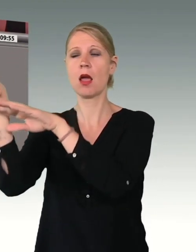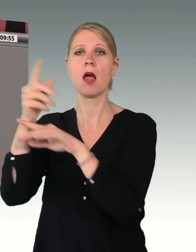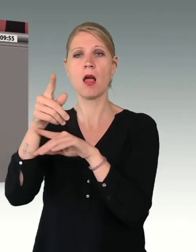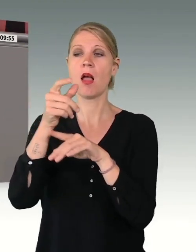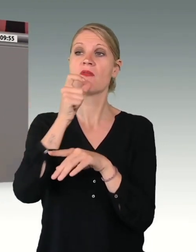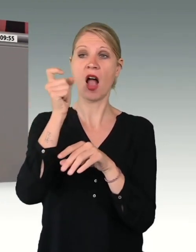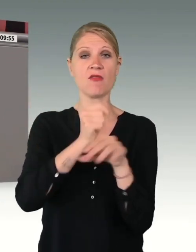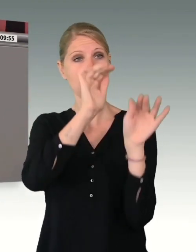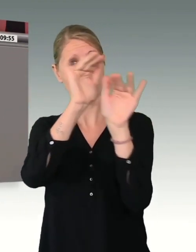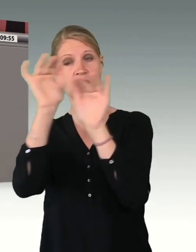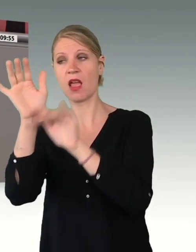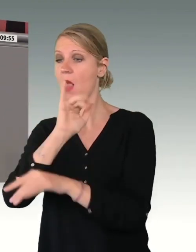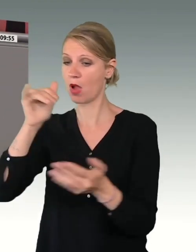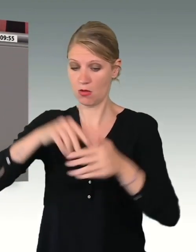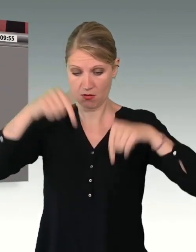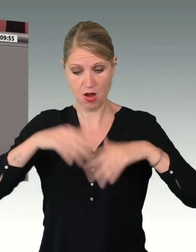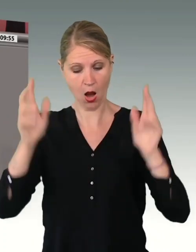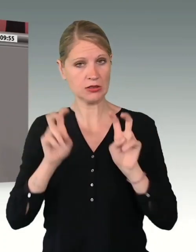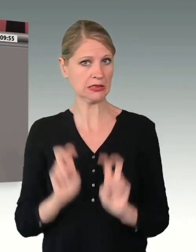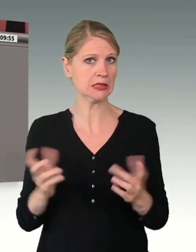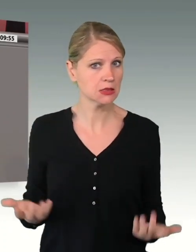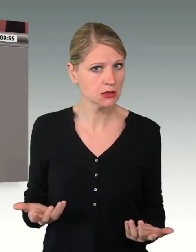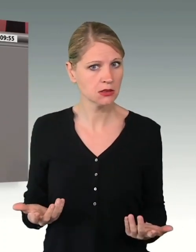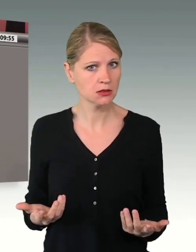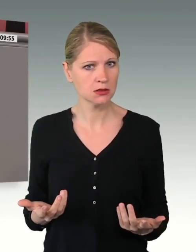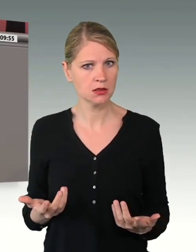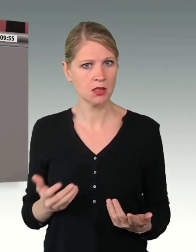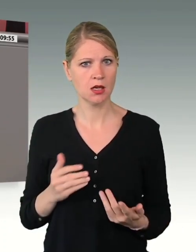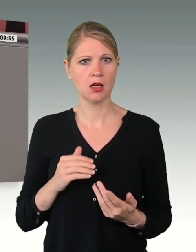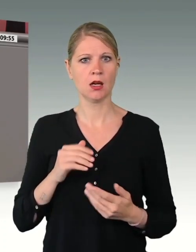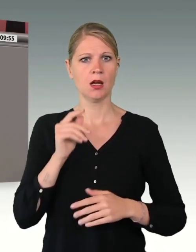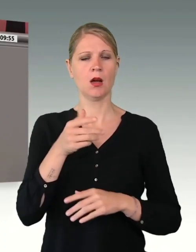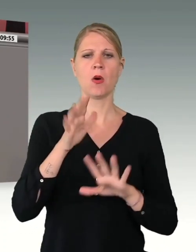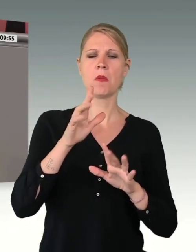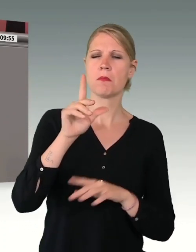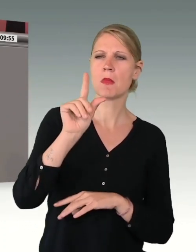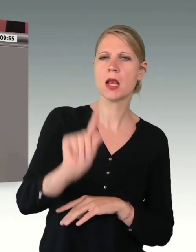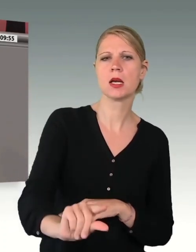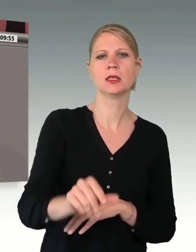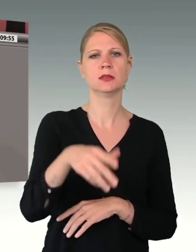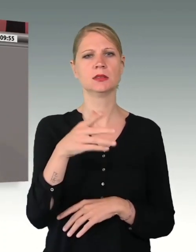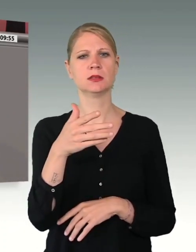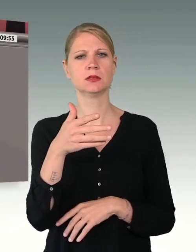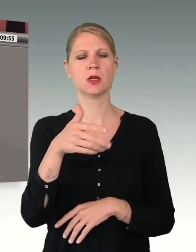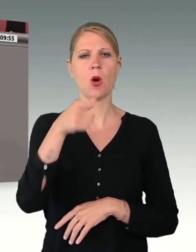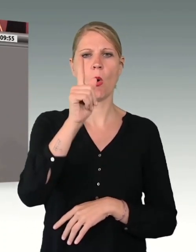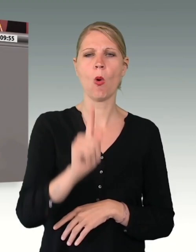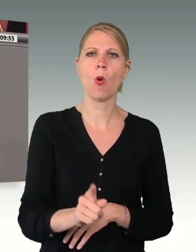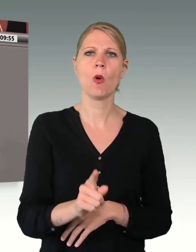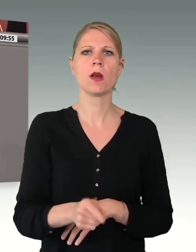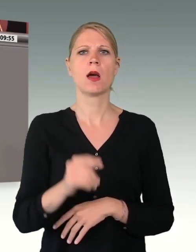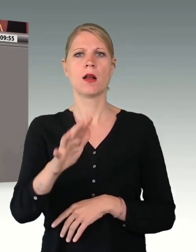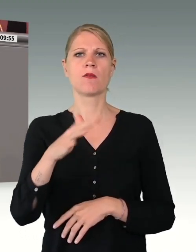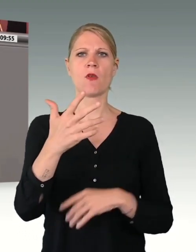Mindestens 185.000 Zivilistinnen wurden in Afghanistan grausam ermordet. Im Land herrscht eine humanitäre Katastrophe.